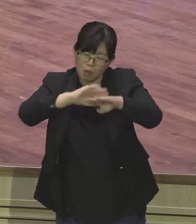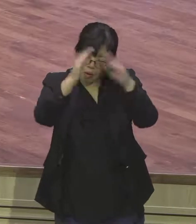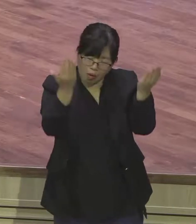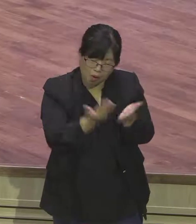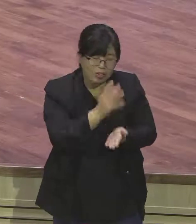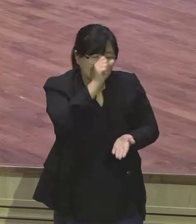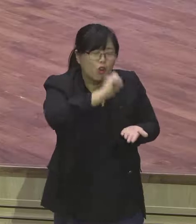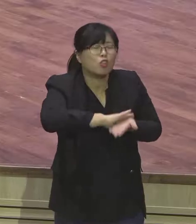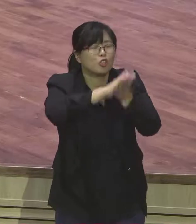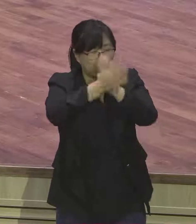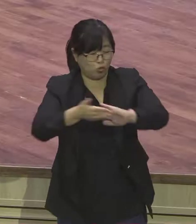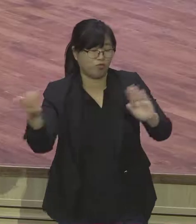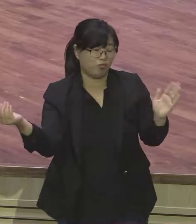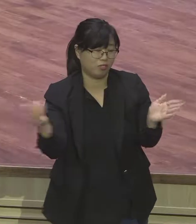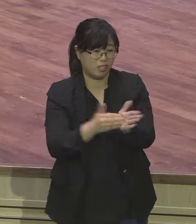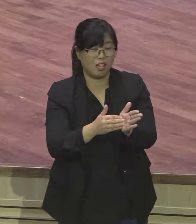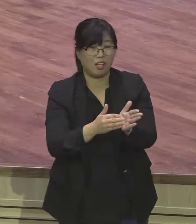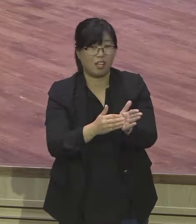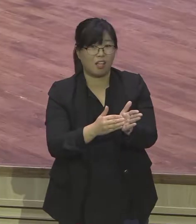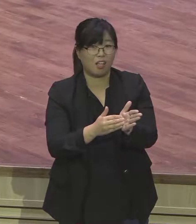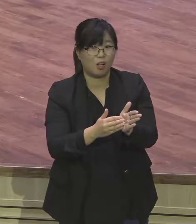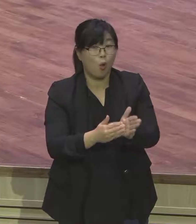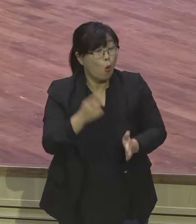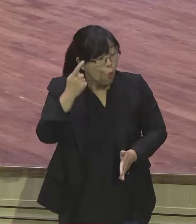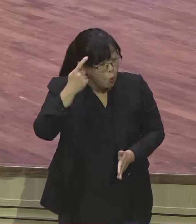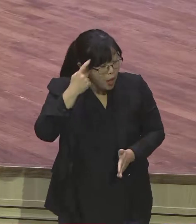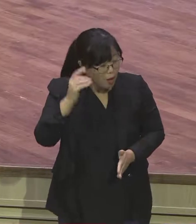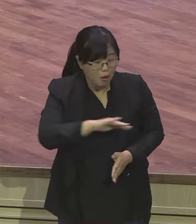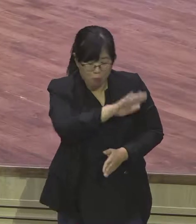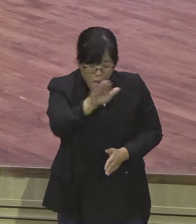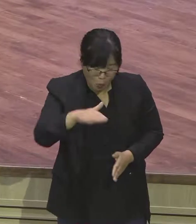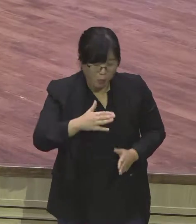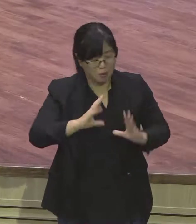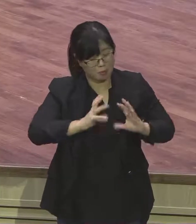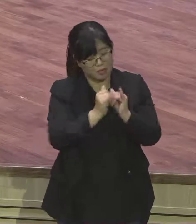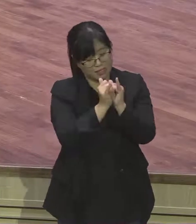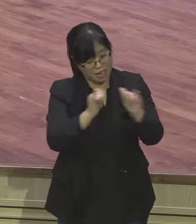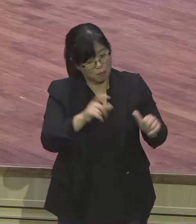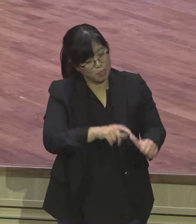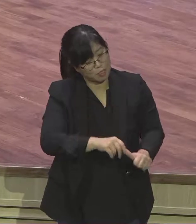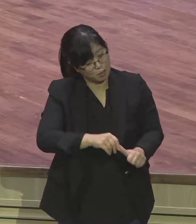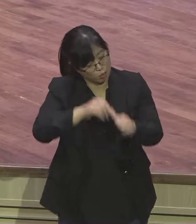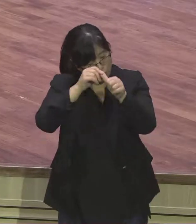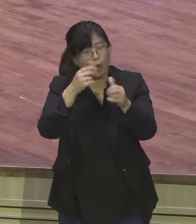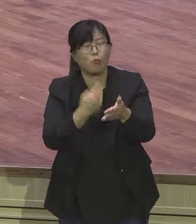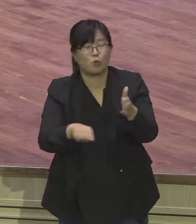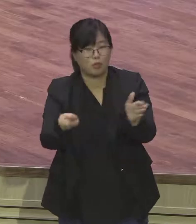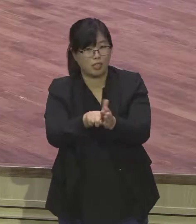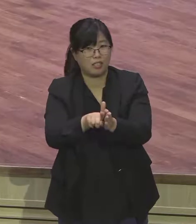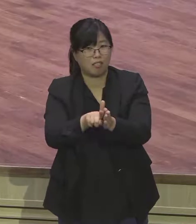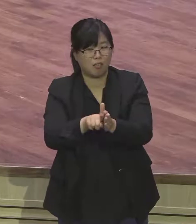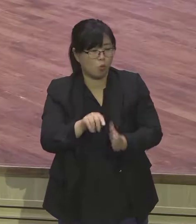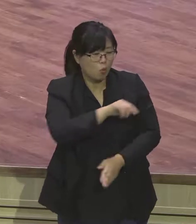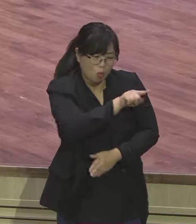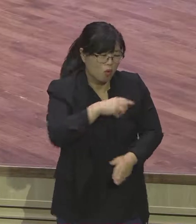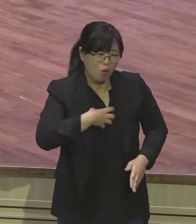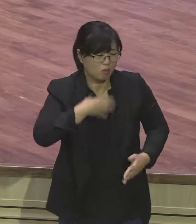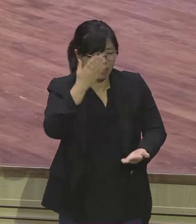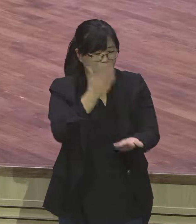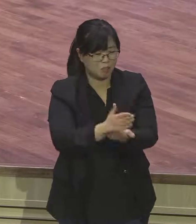하셨나니 당신들은 두려워하지 마소서 내가 당신들과 당신들의 자녀들을 기르리다 하고 그들을 간곡한